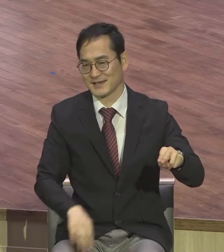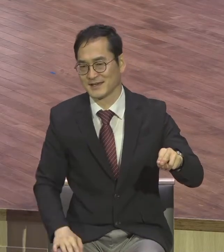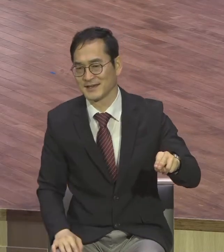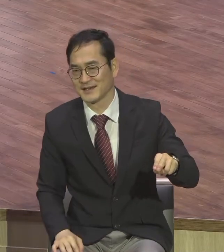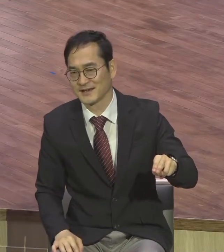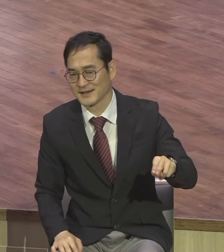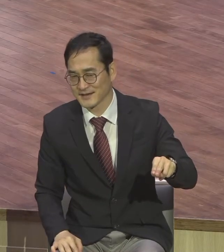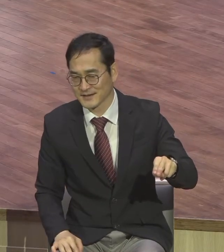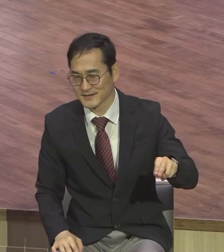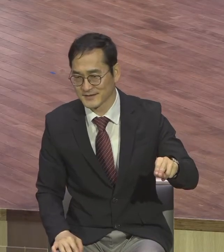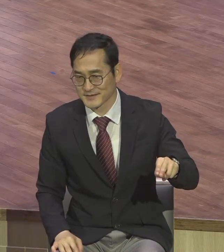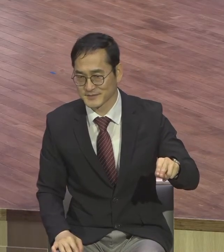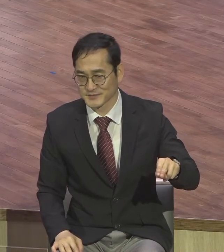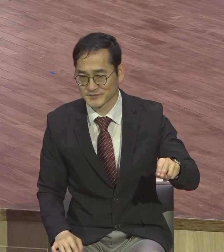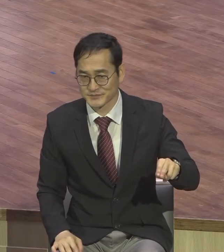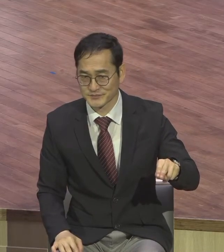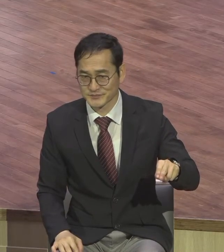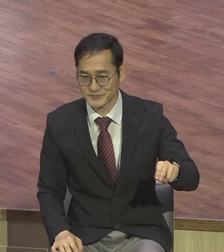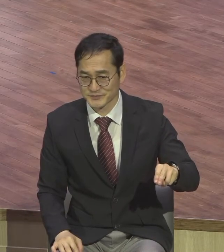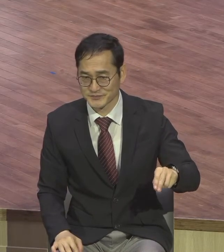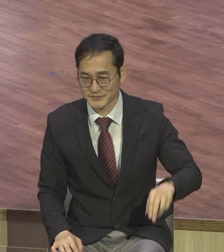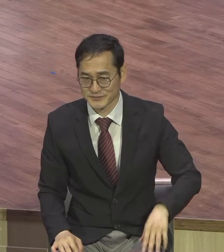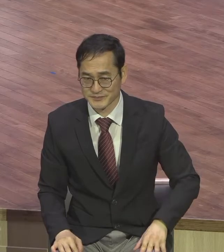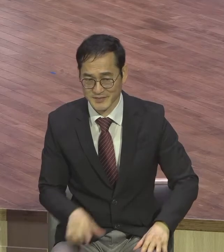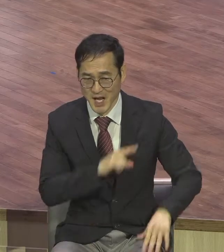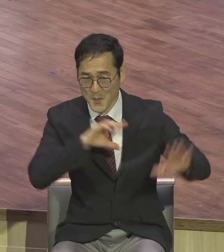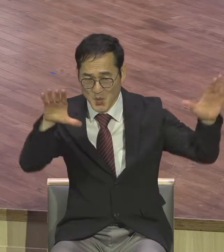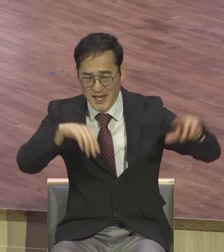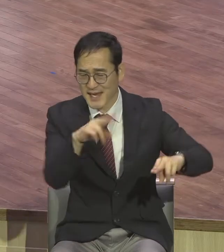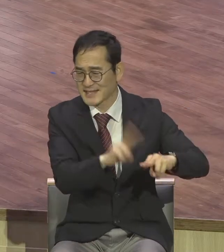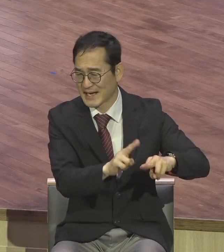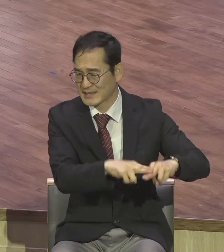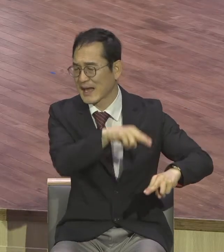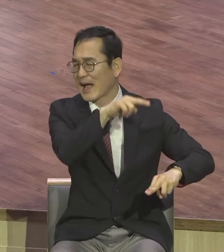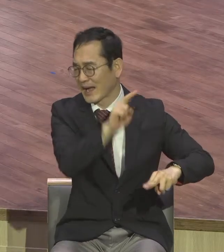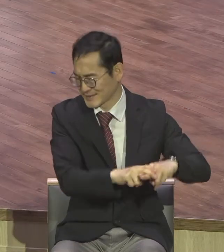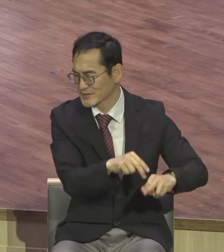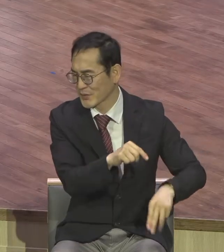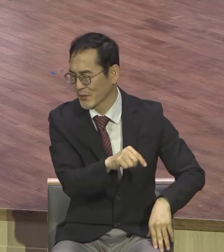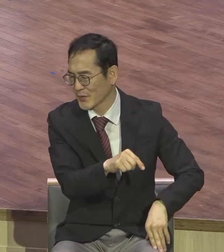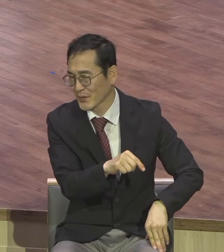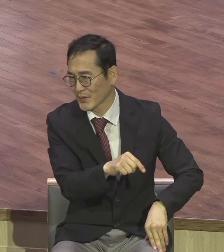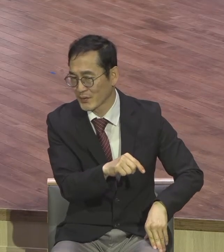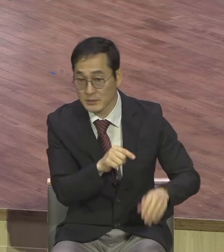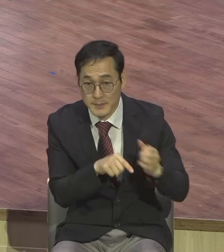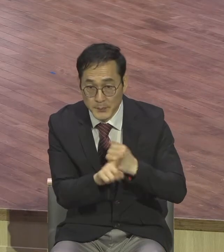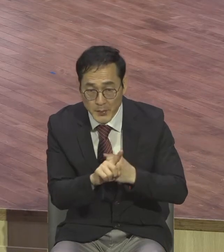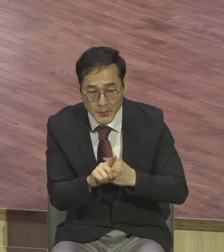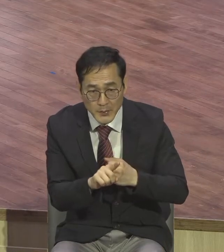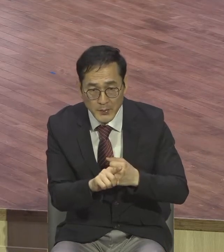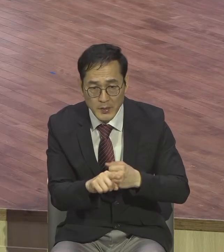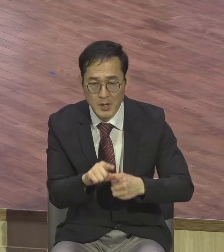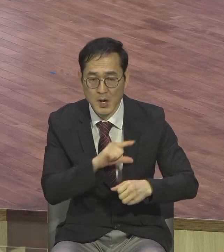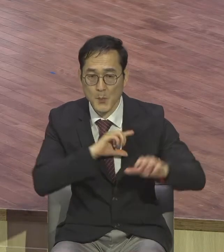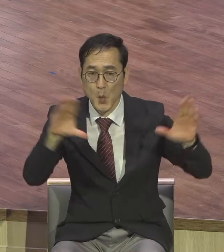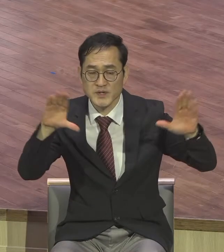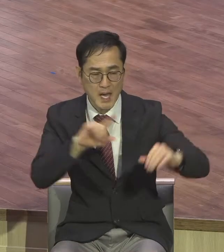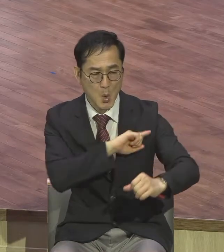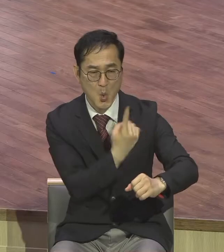따라서 이들이 지금 모세의 자리에 앉아있다는 것은 모세의 권위를 개성해가지고